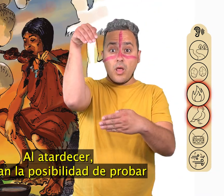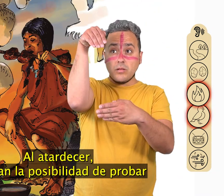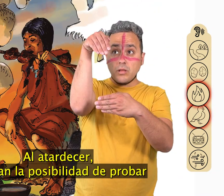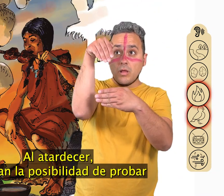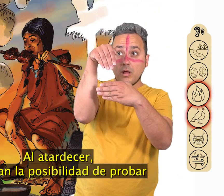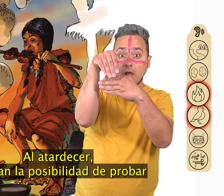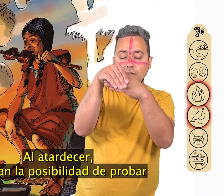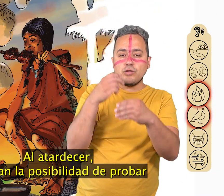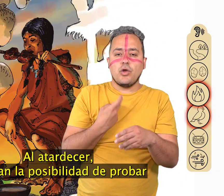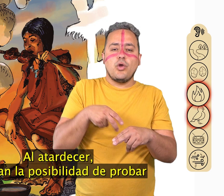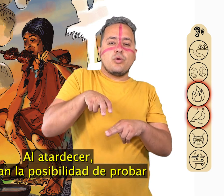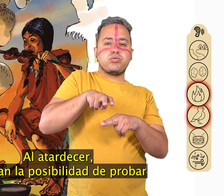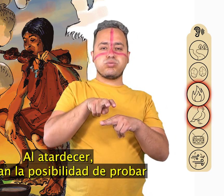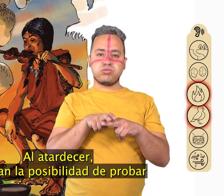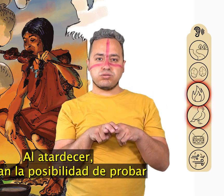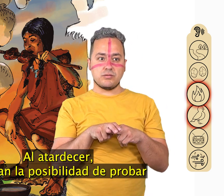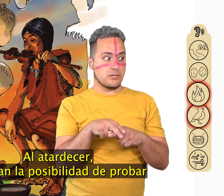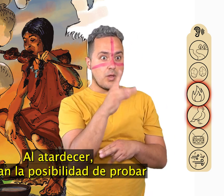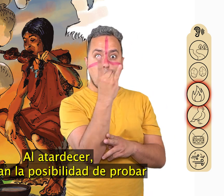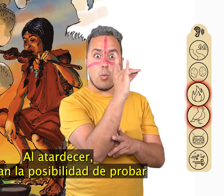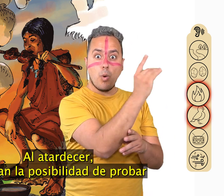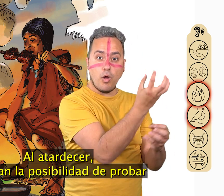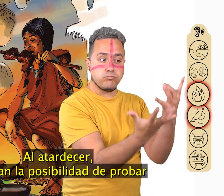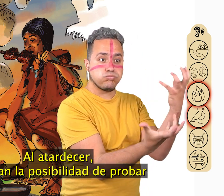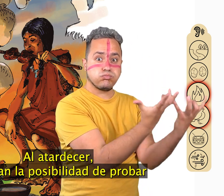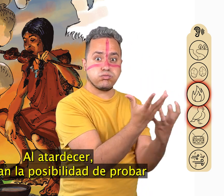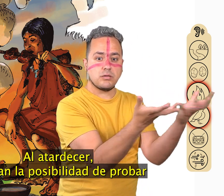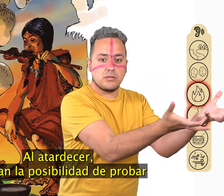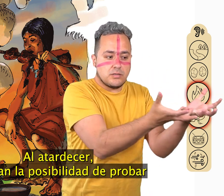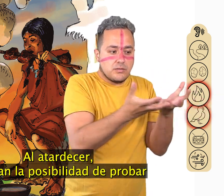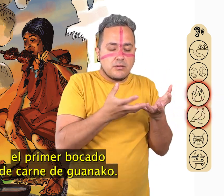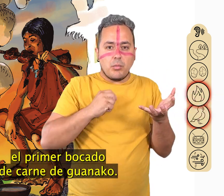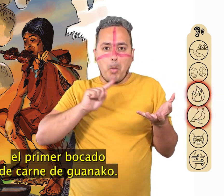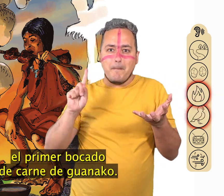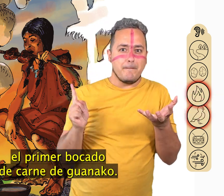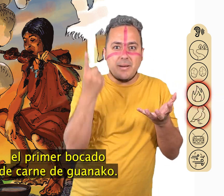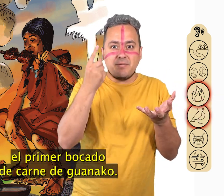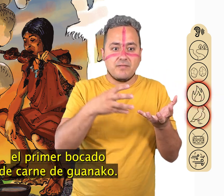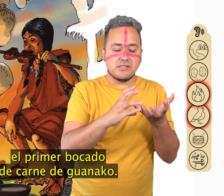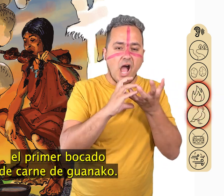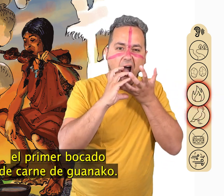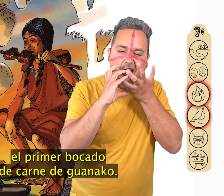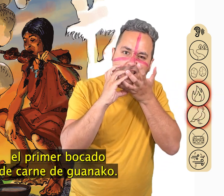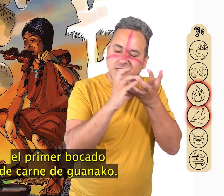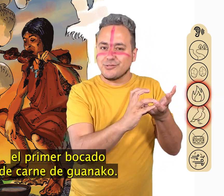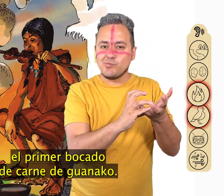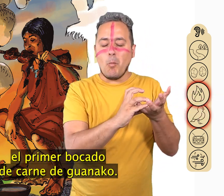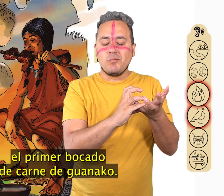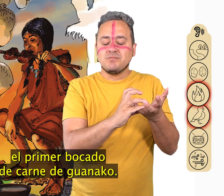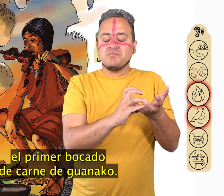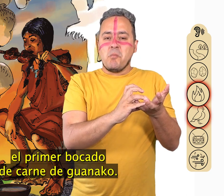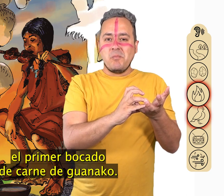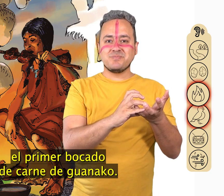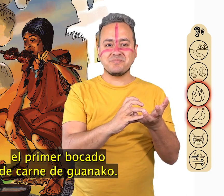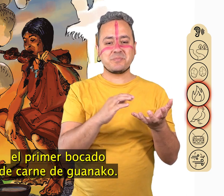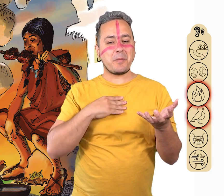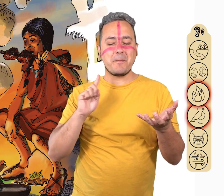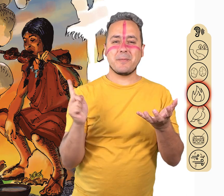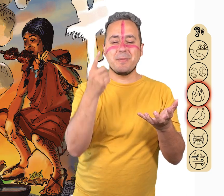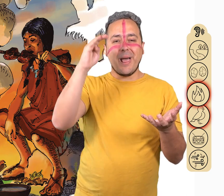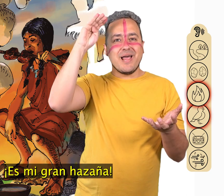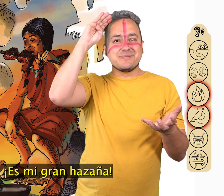Al atardecer, me dan la posibilidad de probar el primer bocado de carne de guanaco.